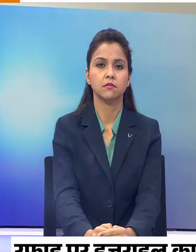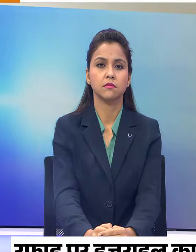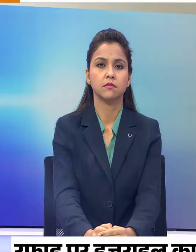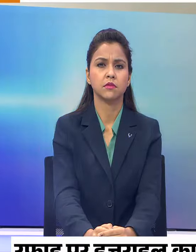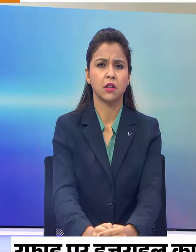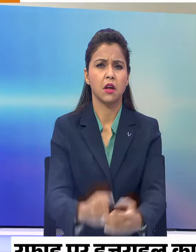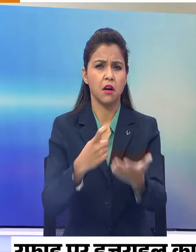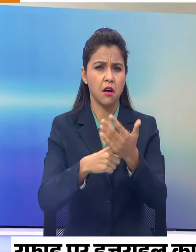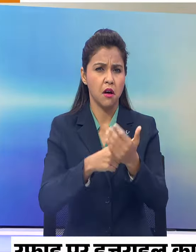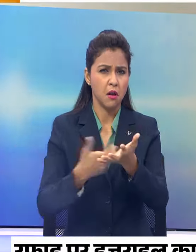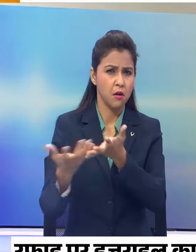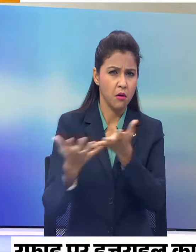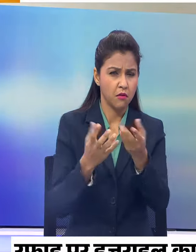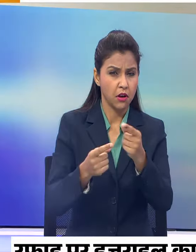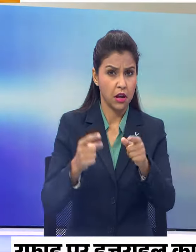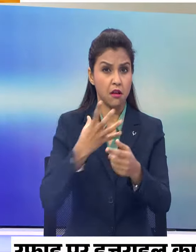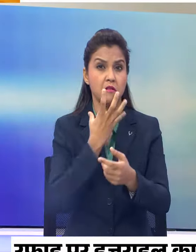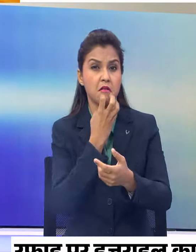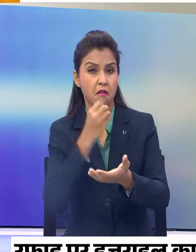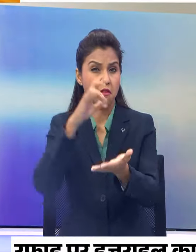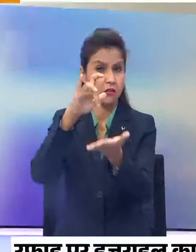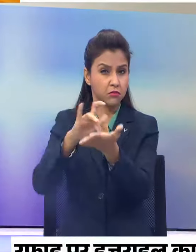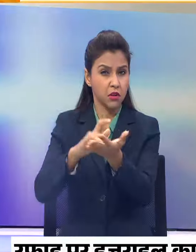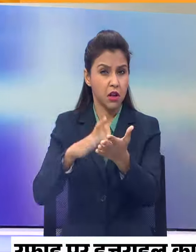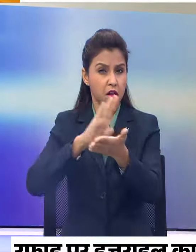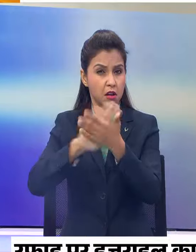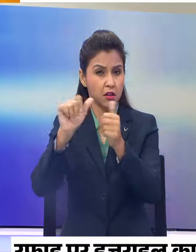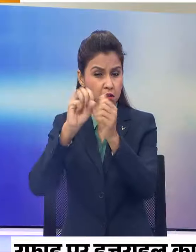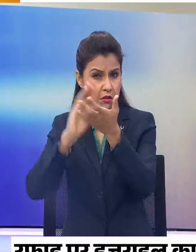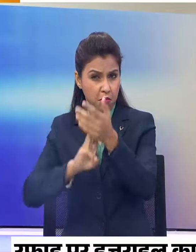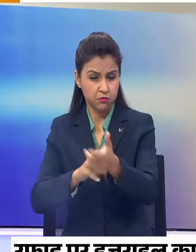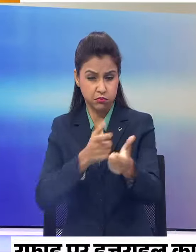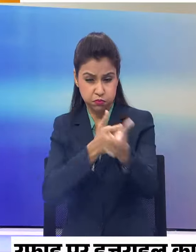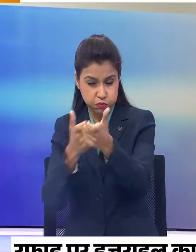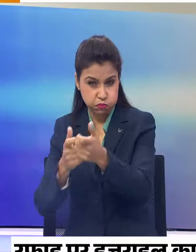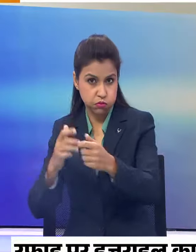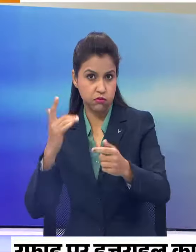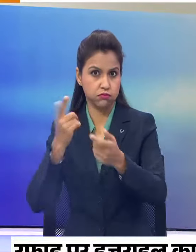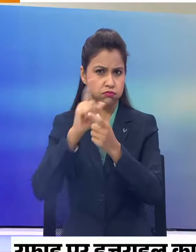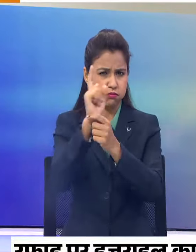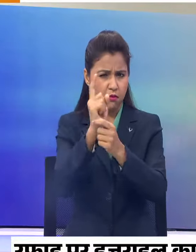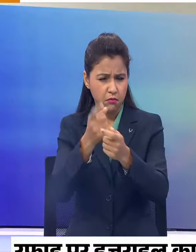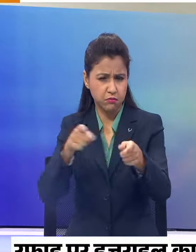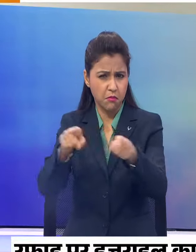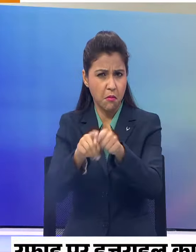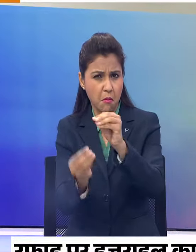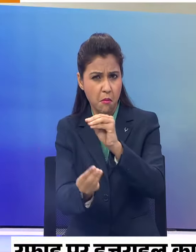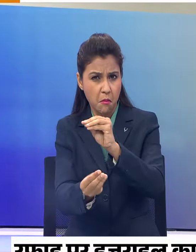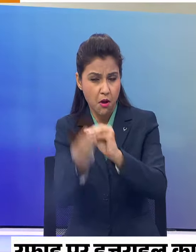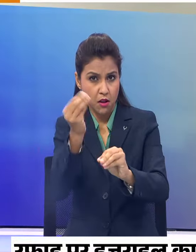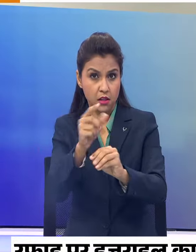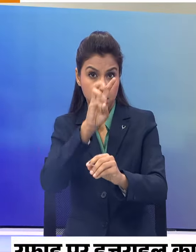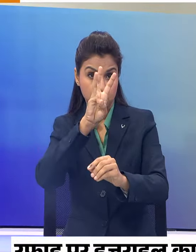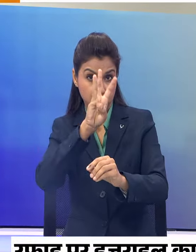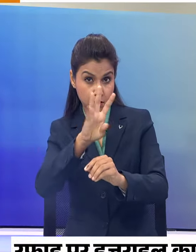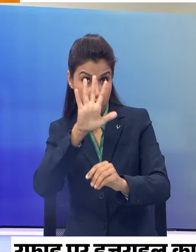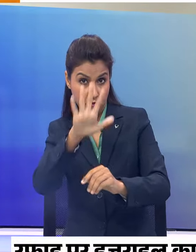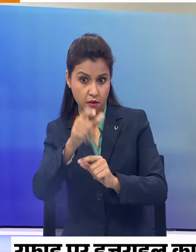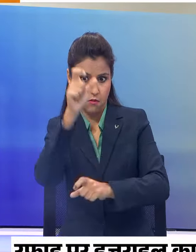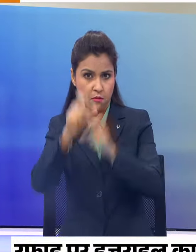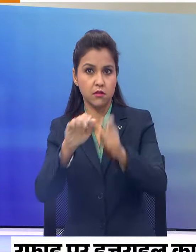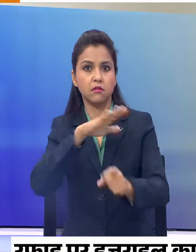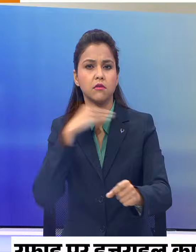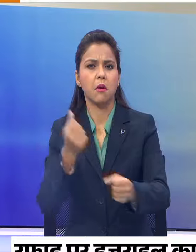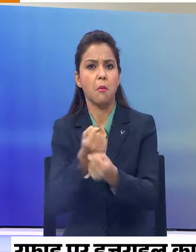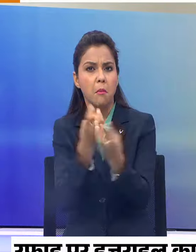रफा में हमास के एक और ठिकाने पर इस्राइल का हवाई हमला कम से कम 35 लोग मारे गए और कई लोग घायर